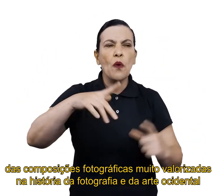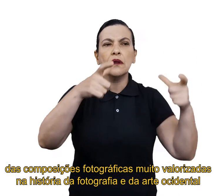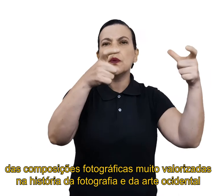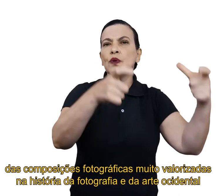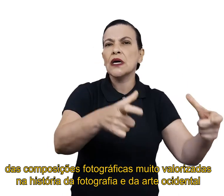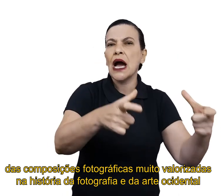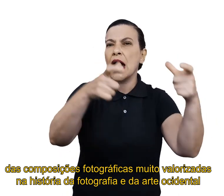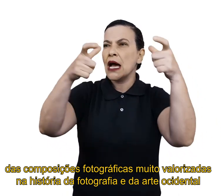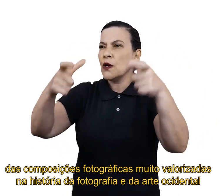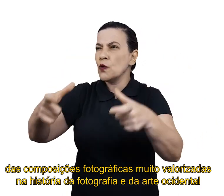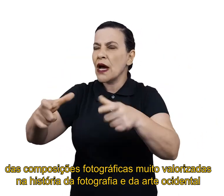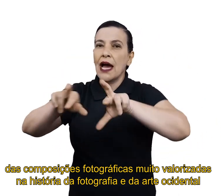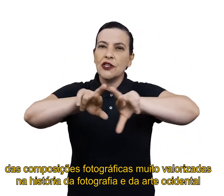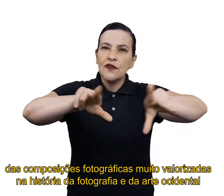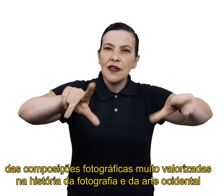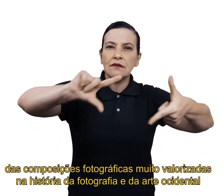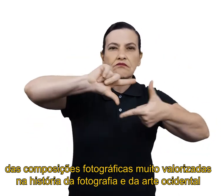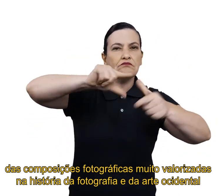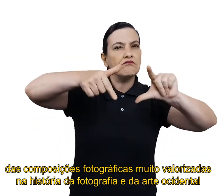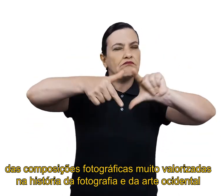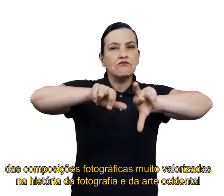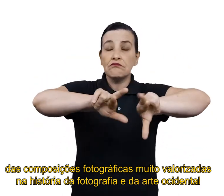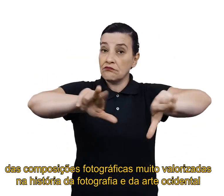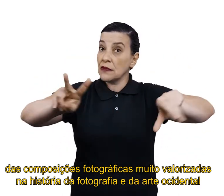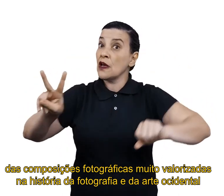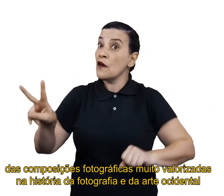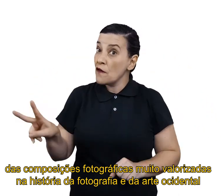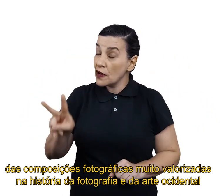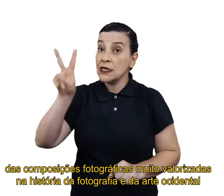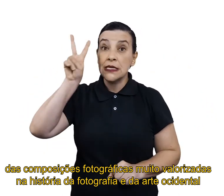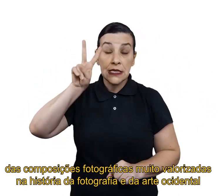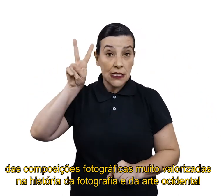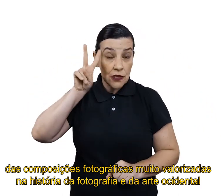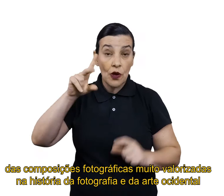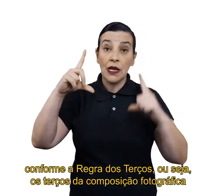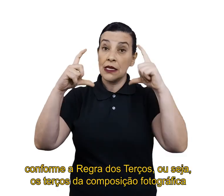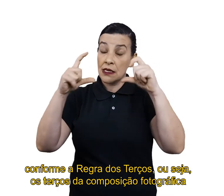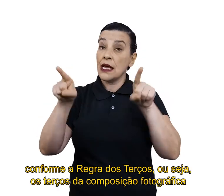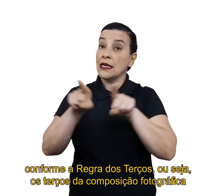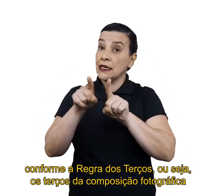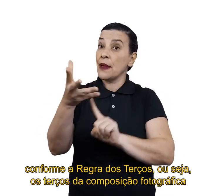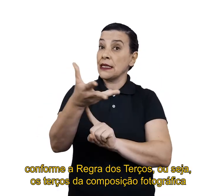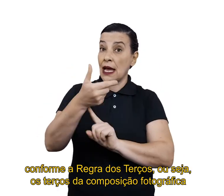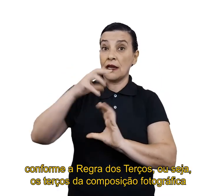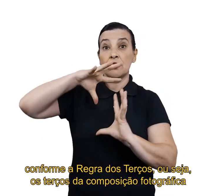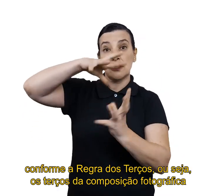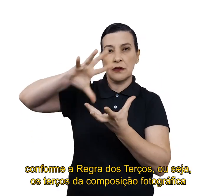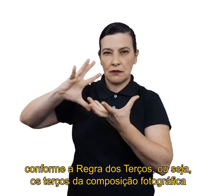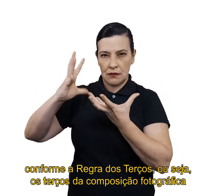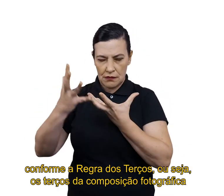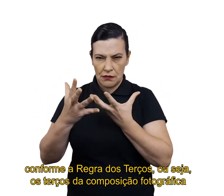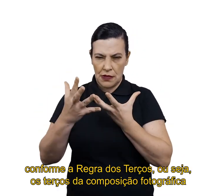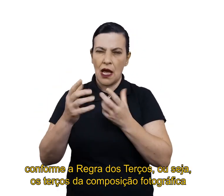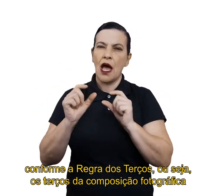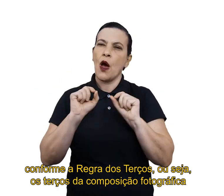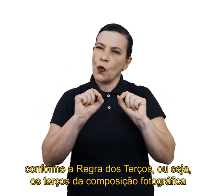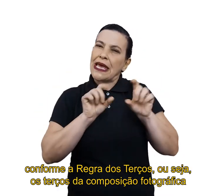fotográficas muito valorizados na história da fotografia e da arte ocidental, que conforme a regra dos terços, ou